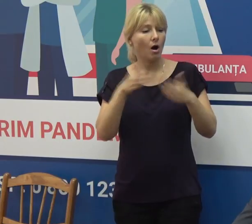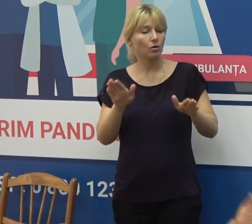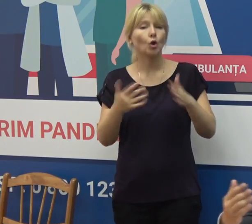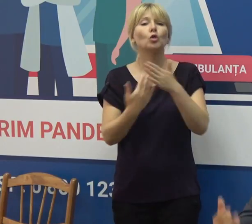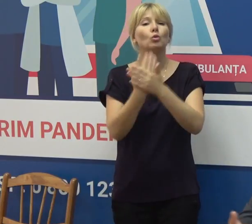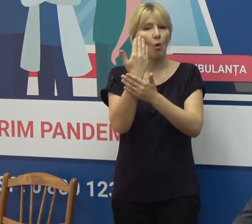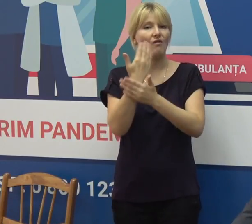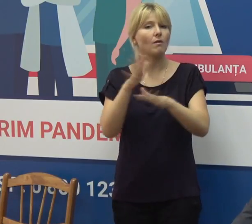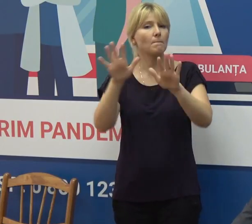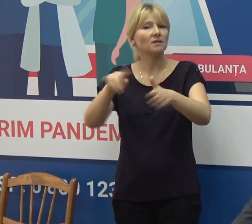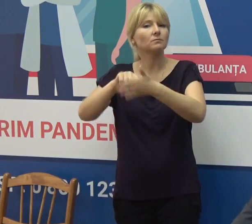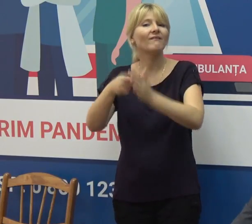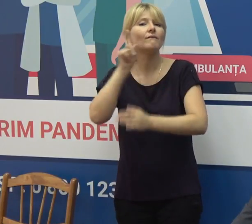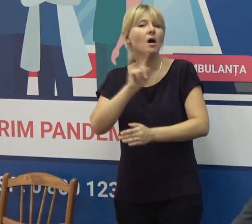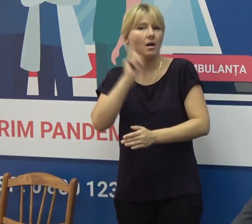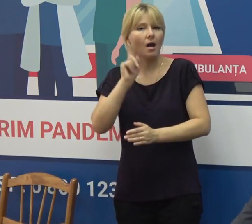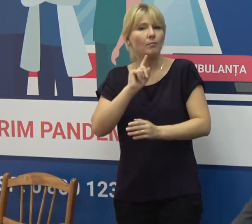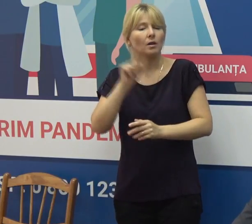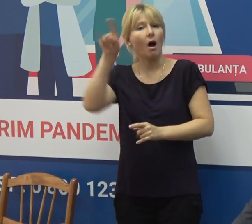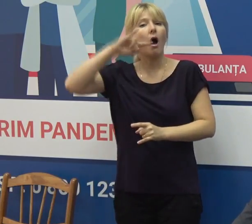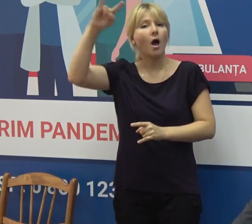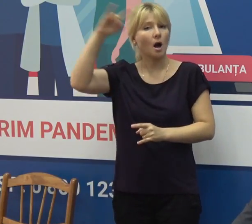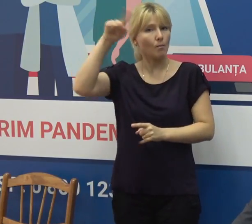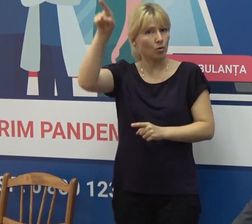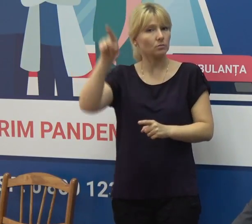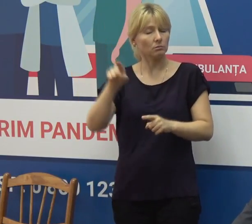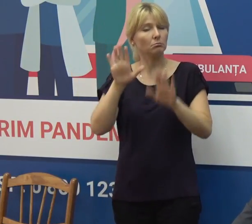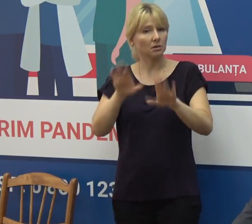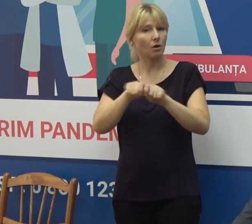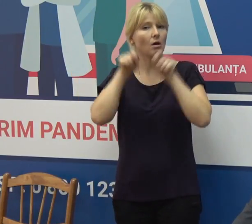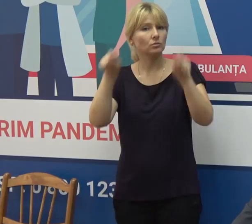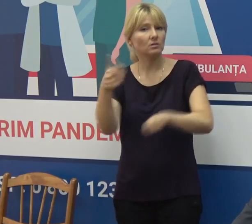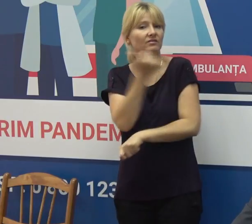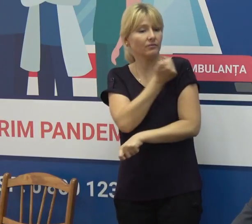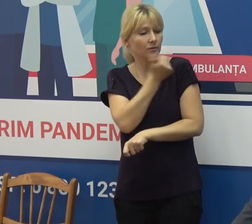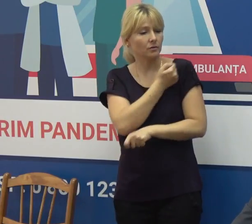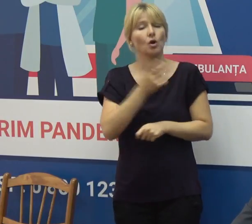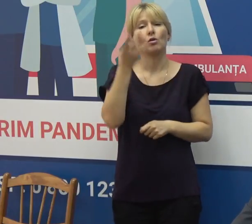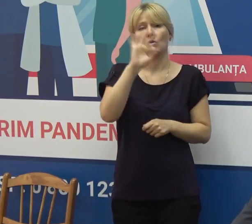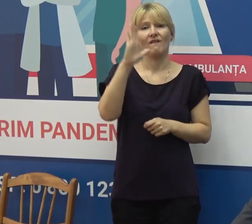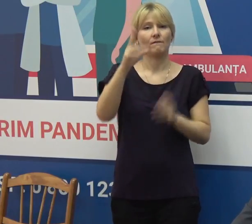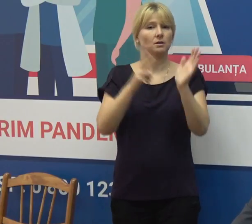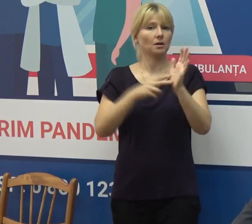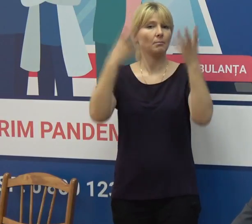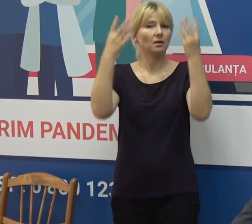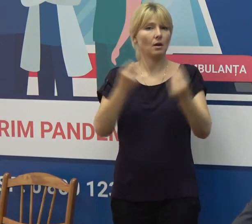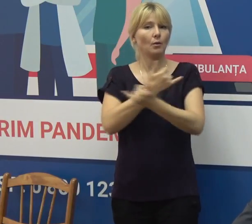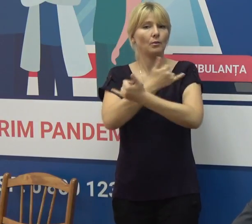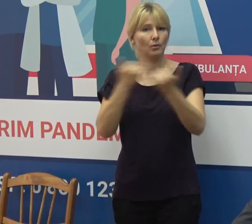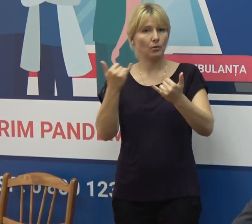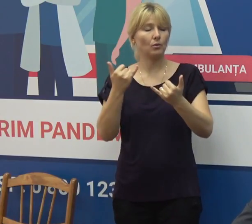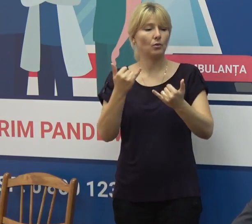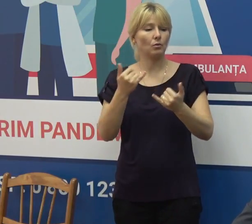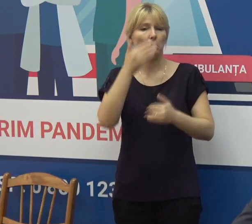nou punct temporar de vaccinare la aeroportul internațional Chișinău. Doar în șapte zile s-a reușit vaccinarea